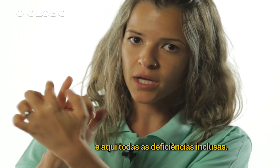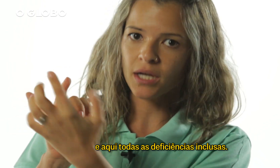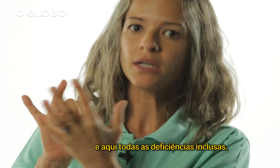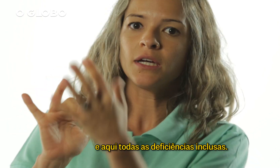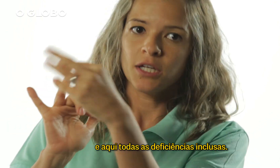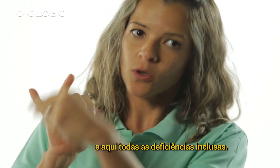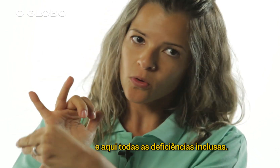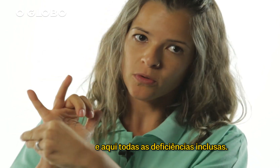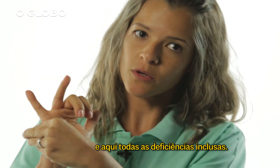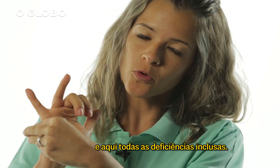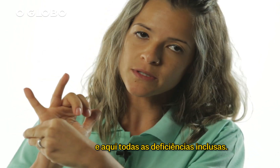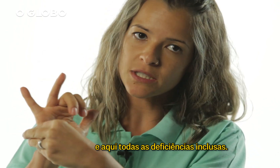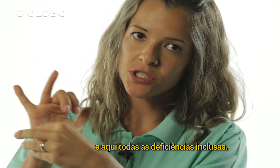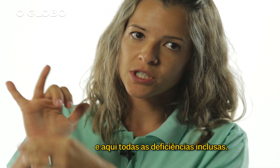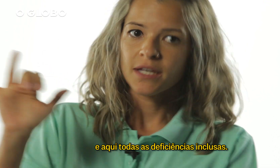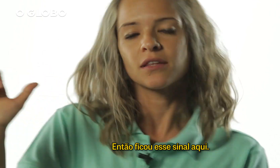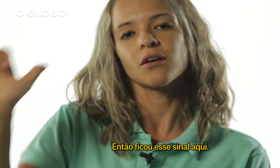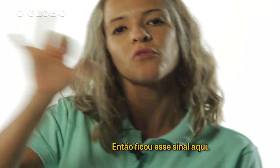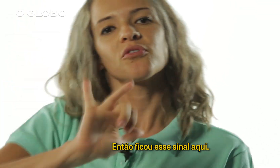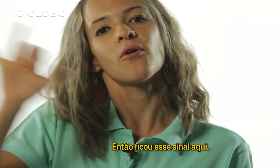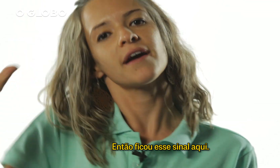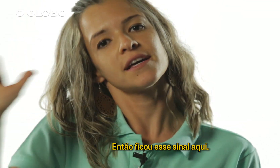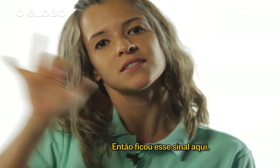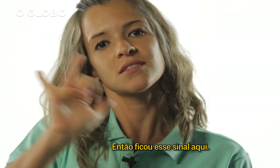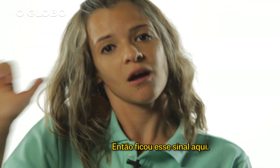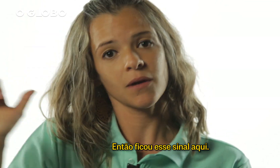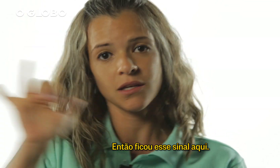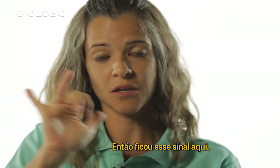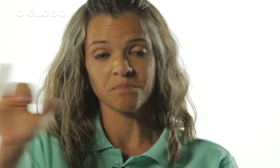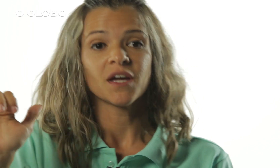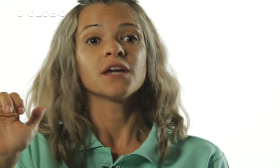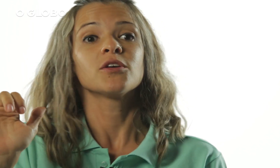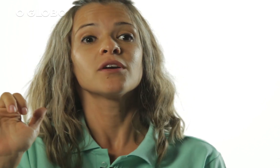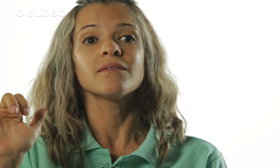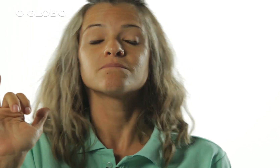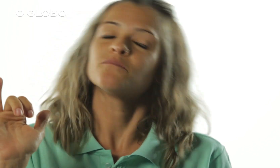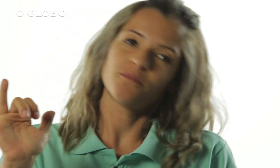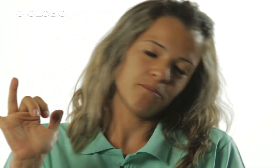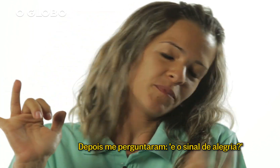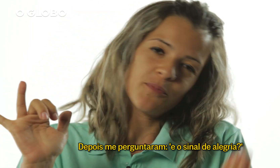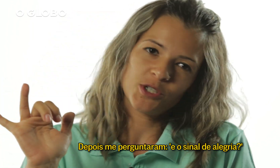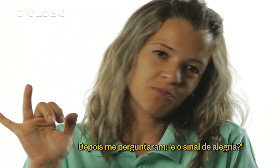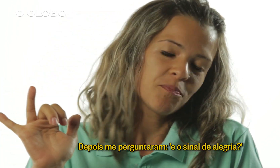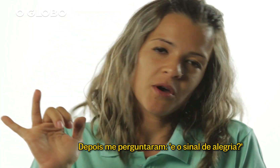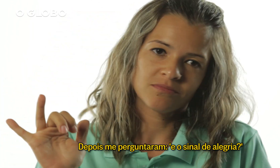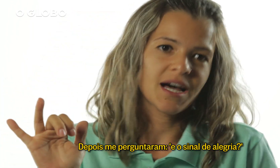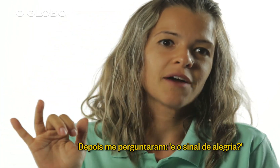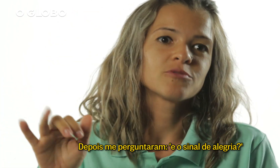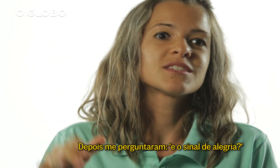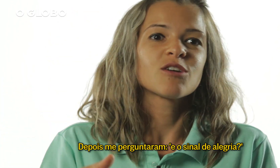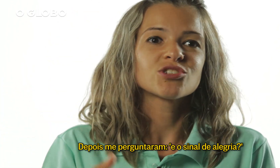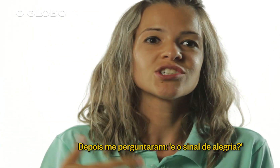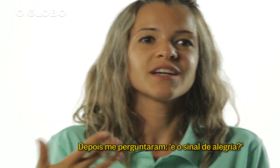inclusas. Então, ficou esse sinal aqui. E, depois, me perguntaram, o sinal de